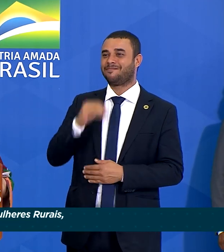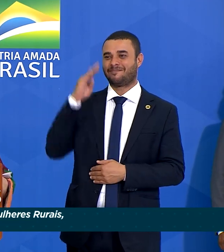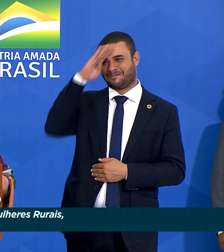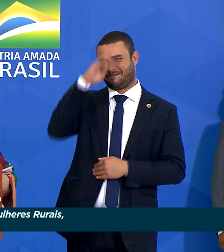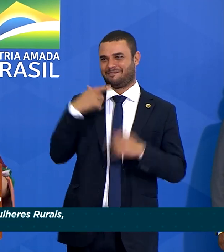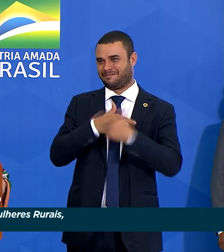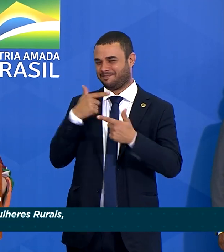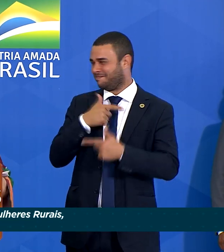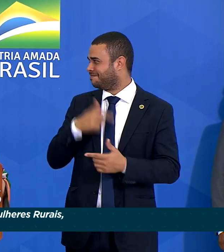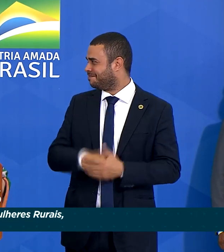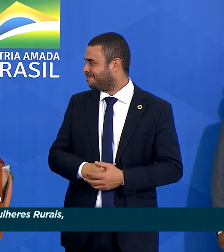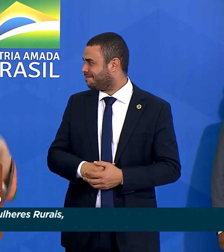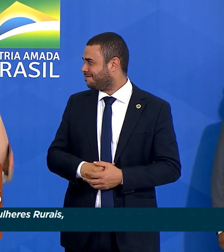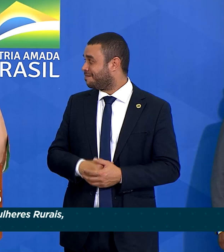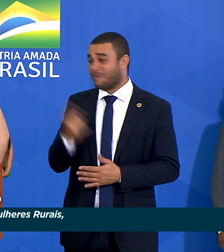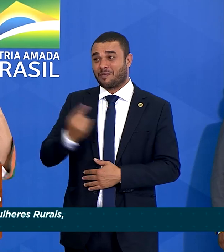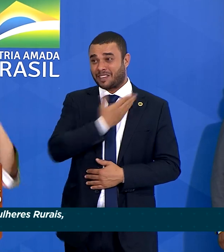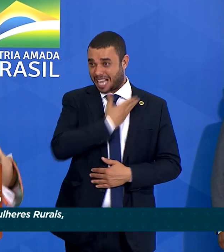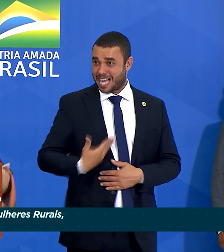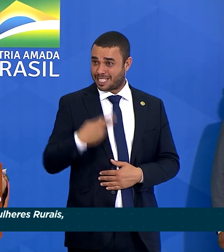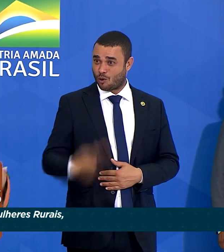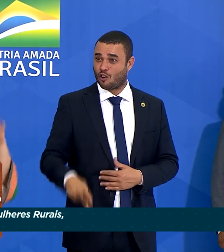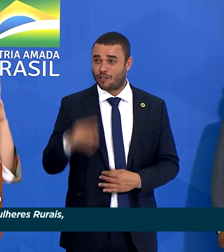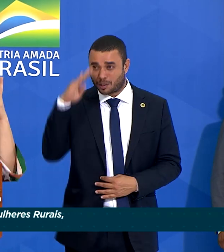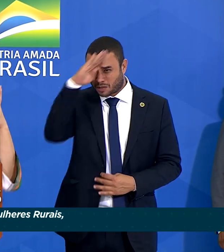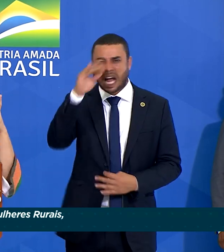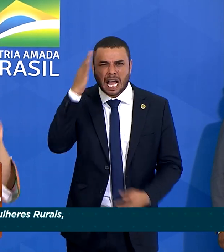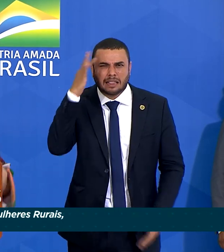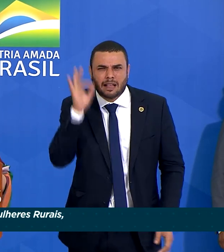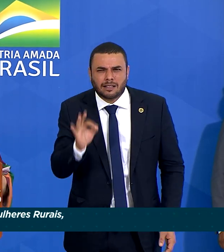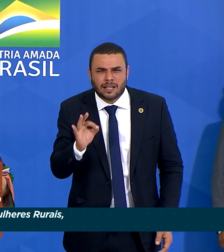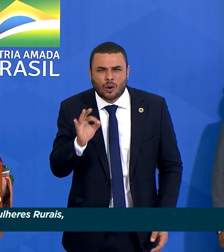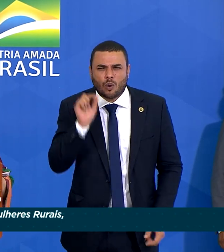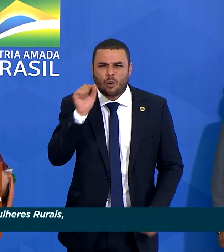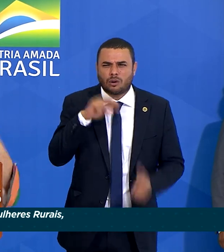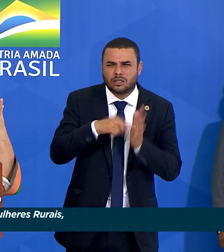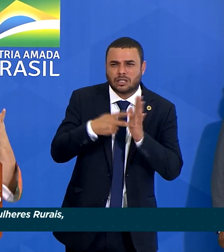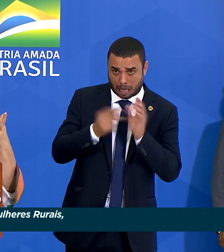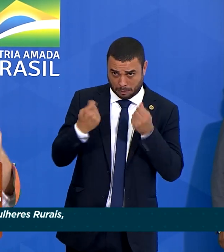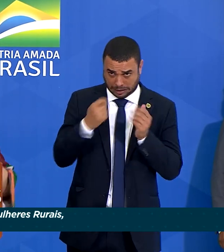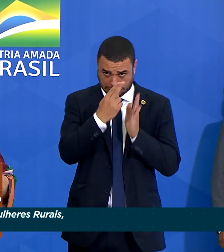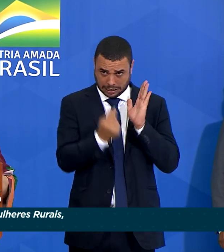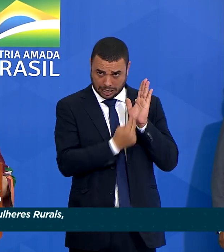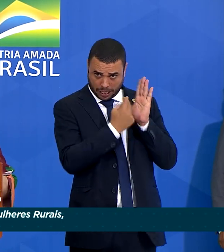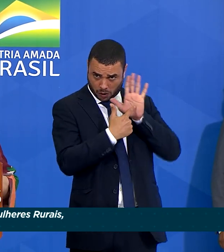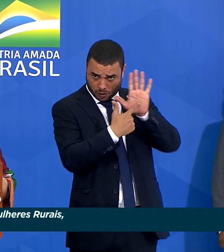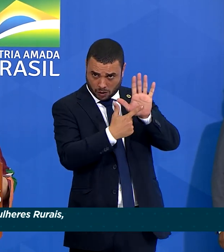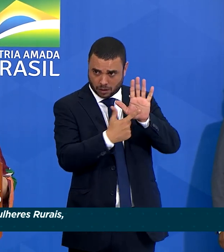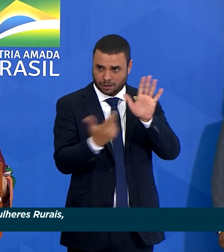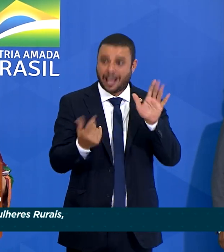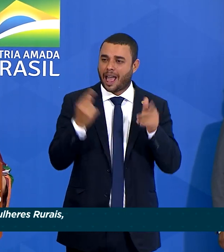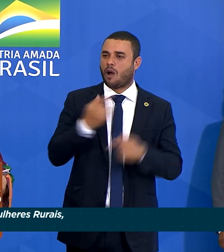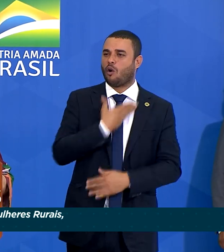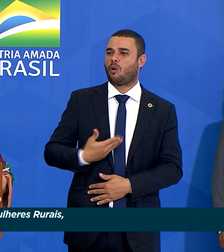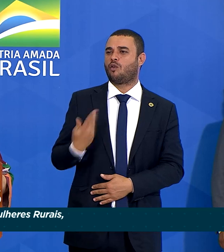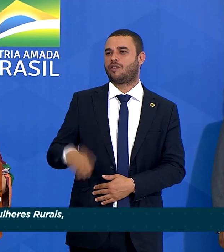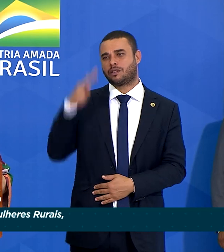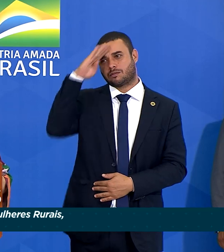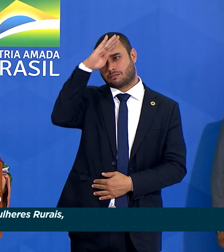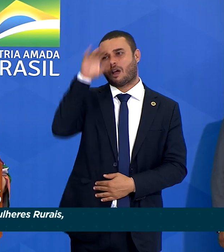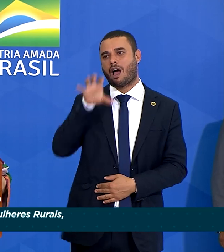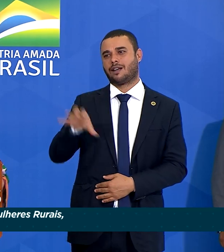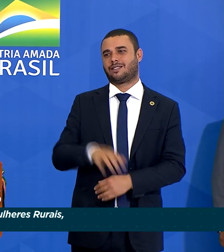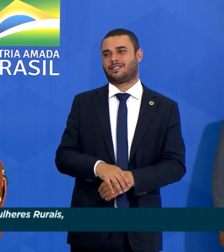Esse é o governo Bolsonaro. Entendeu a imprensa? O que é que eu desenho? Esse é o governo Bolsonaro. E que